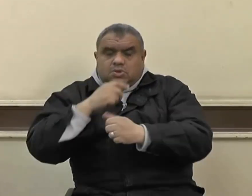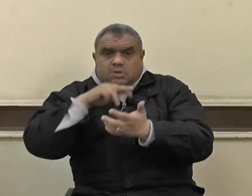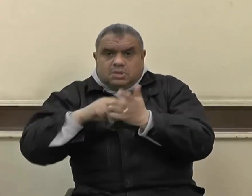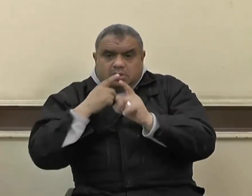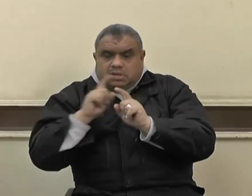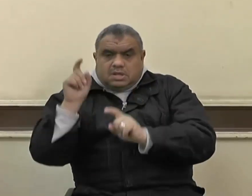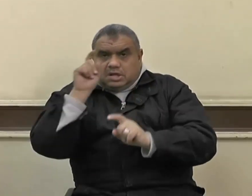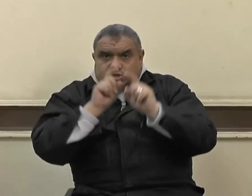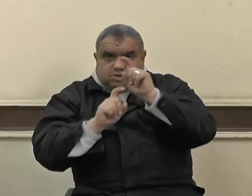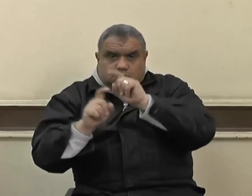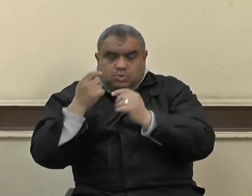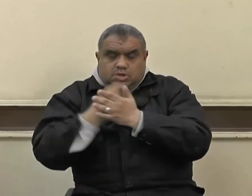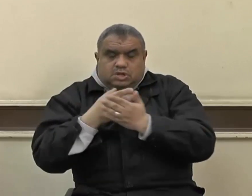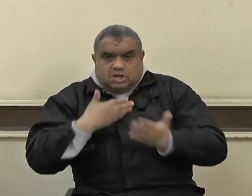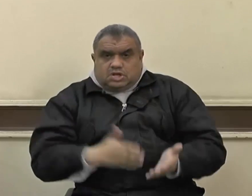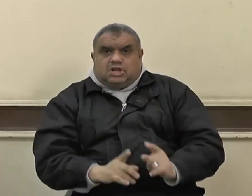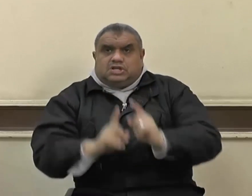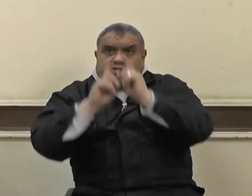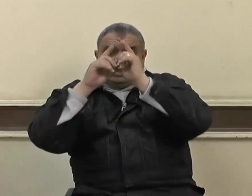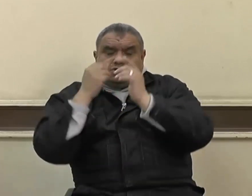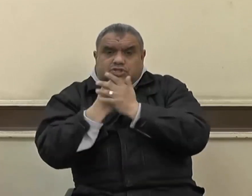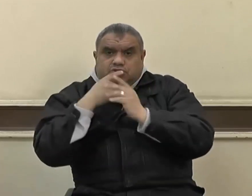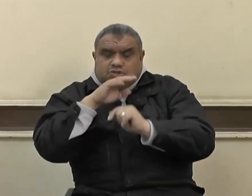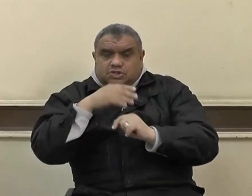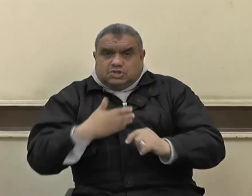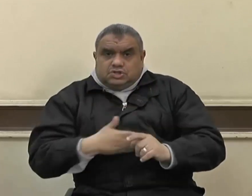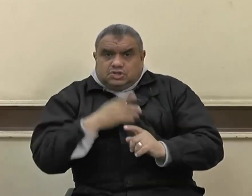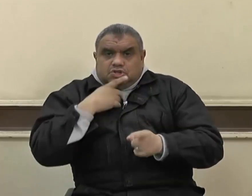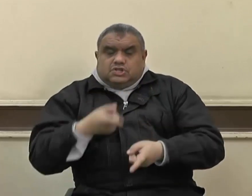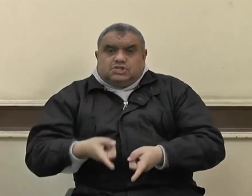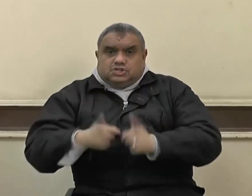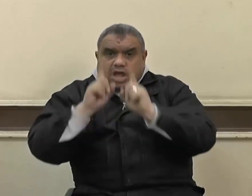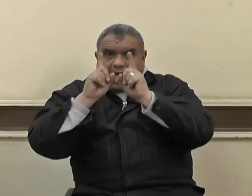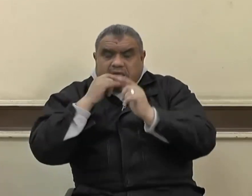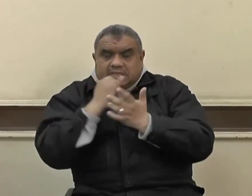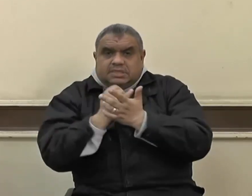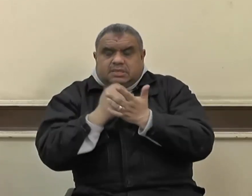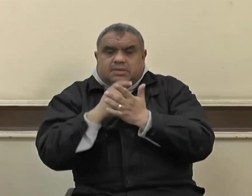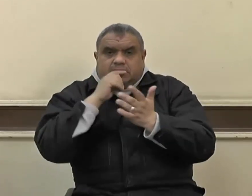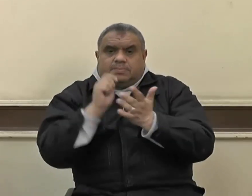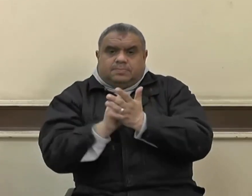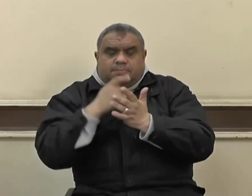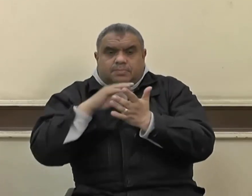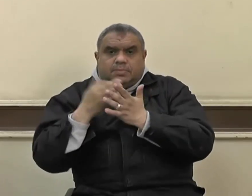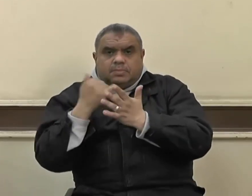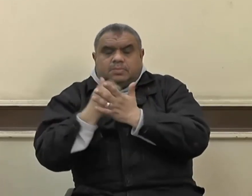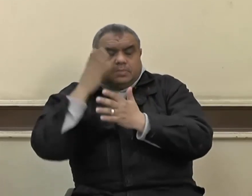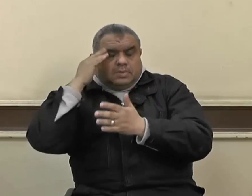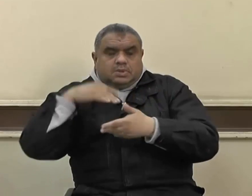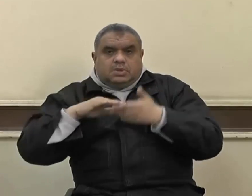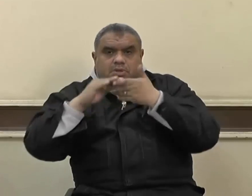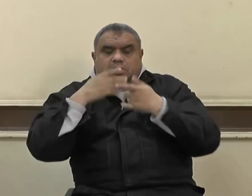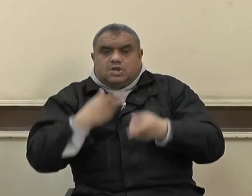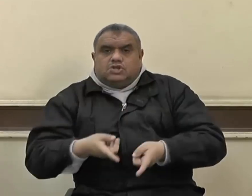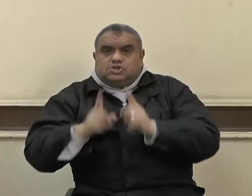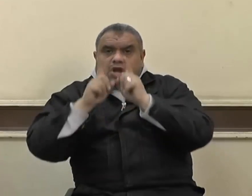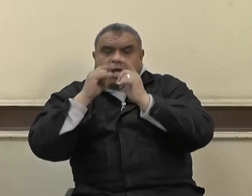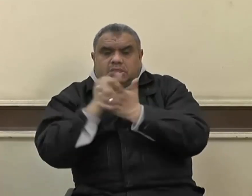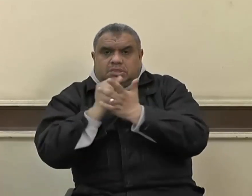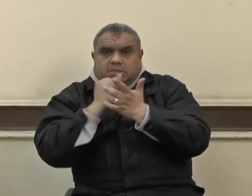هي العليا فهو في سبيل الله والشهيد مشرف في الدنيا والآخرة ففي الدنيا يذكر